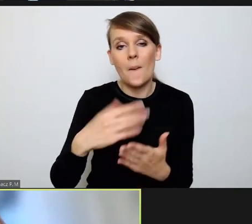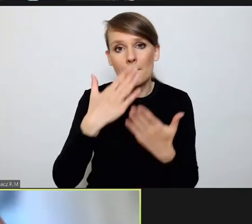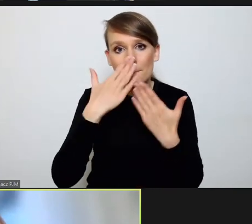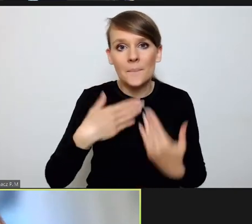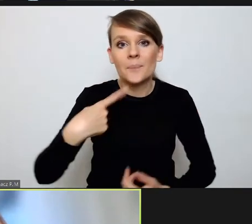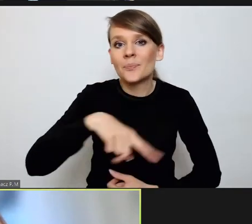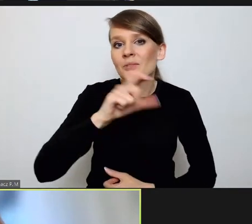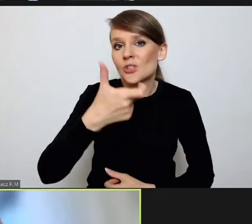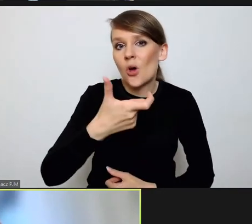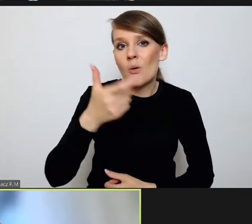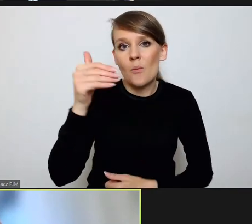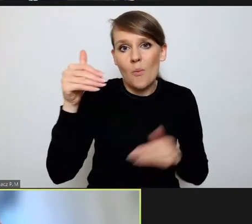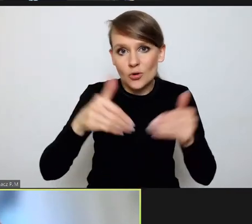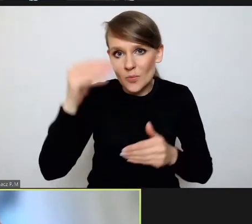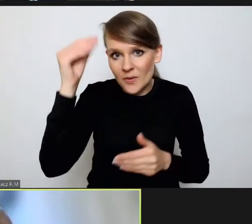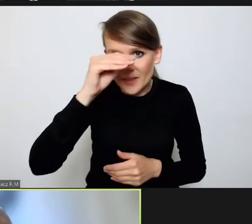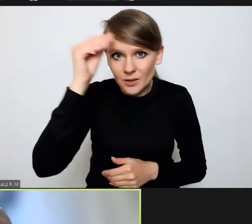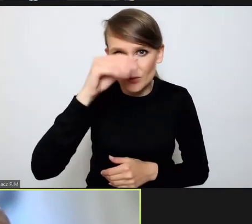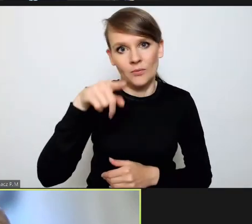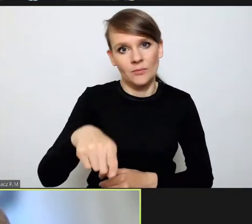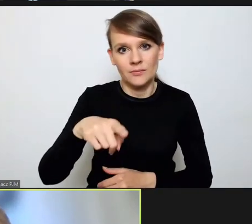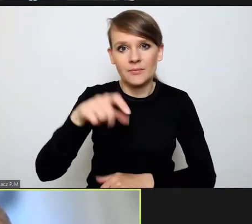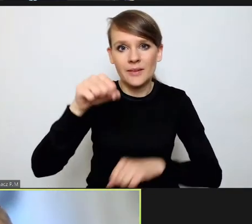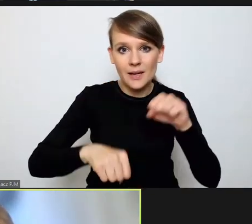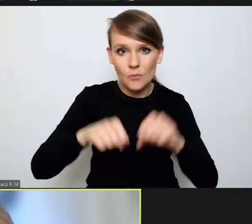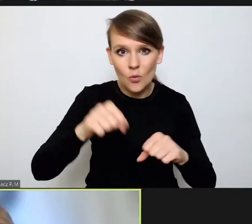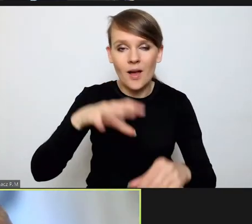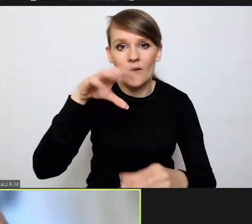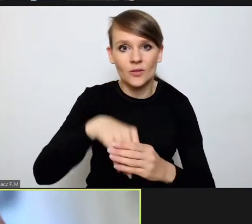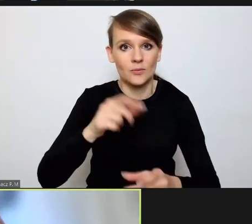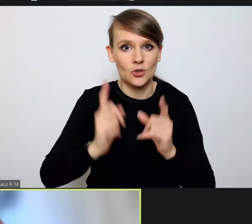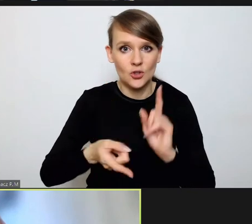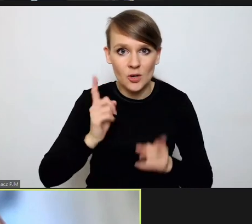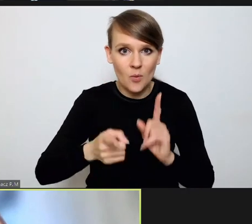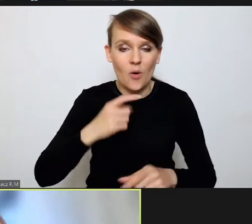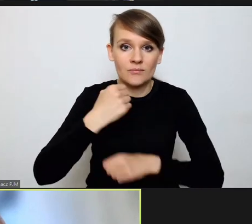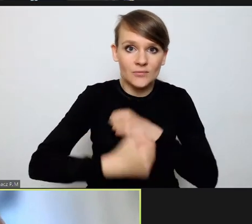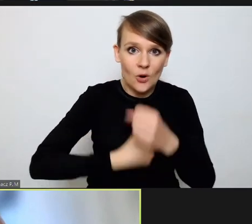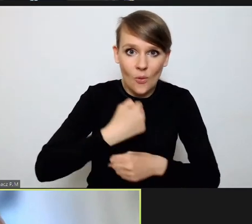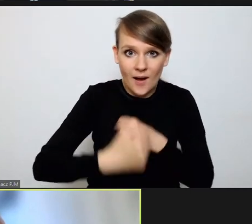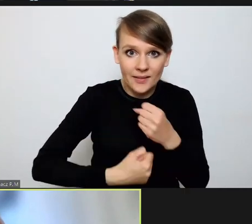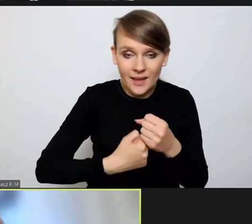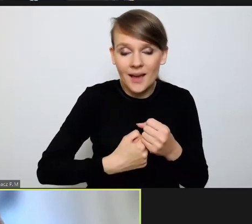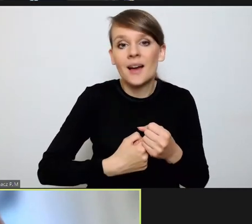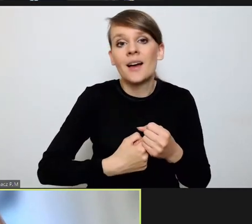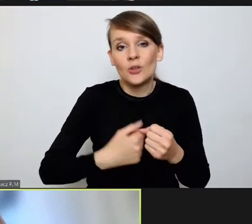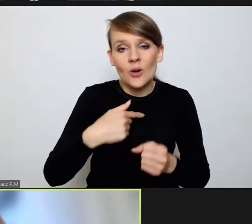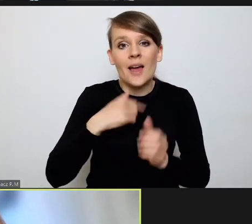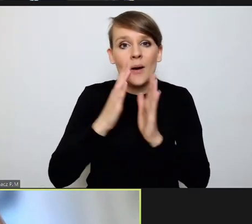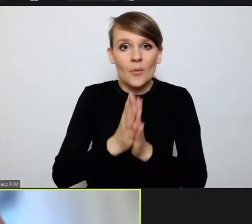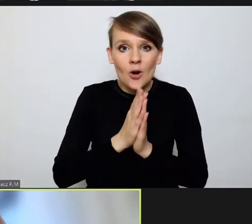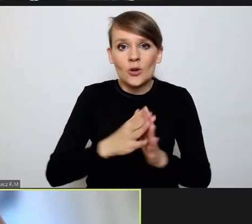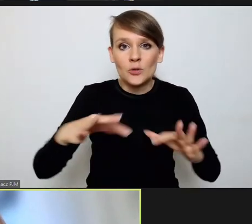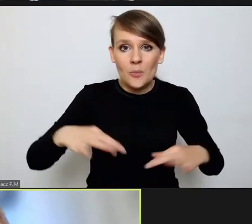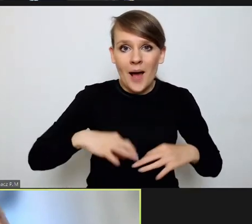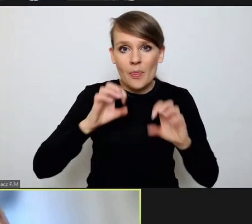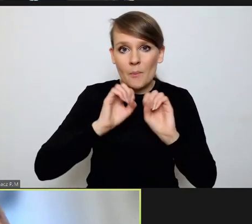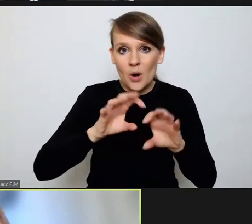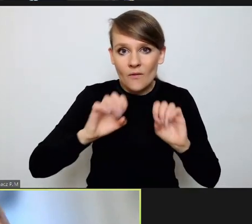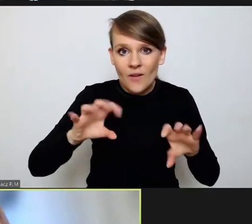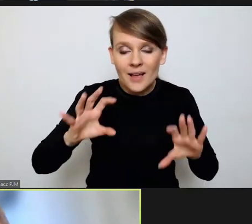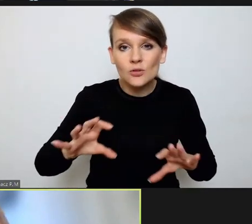funkcjonowania trybunałów w aspekcie także i szybkości jego funkcjonowania. Tu bym prosiła pana profesora o